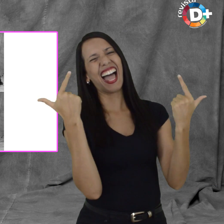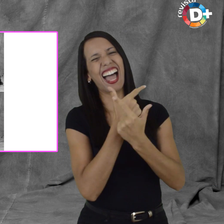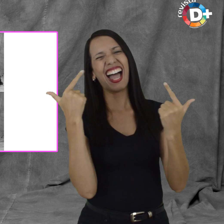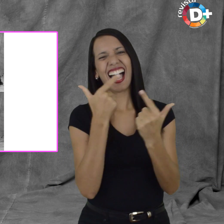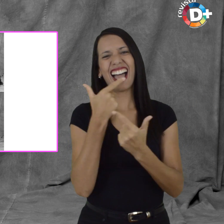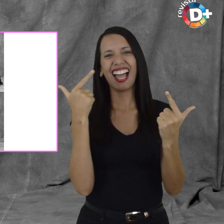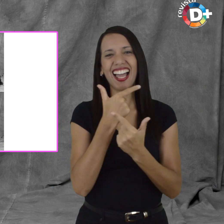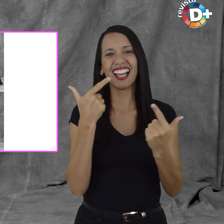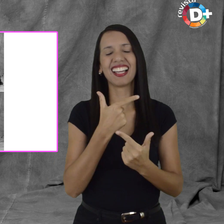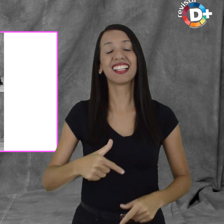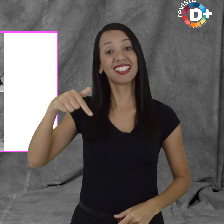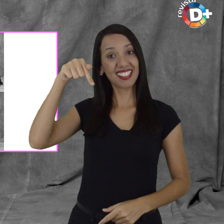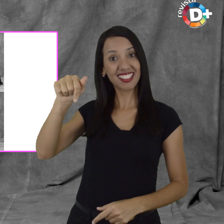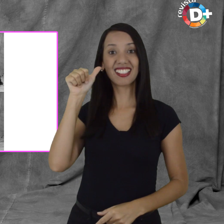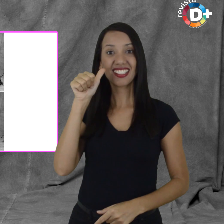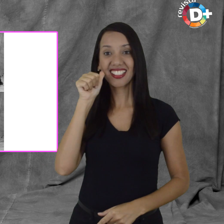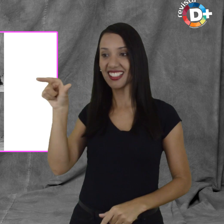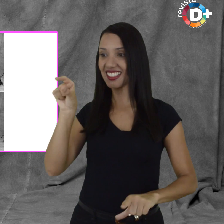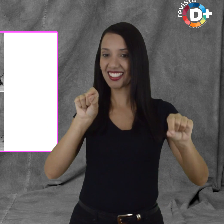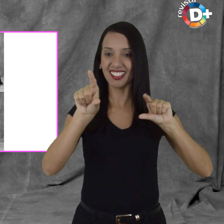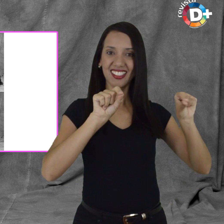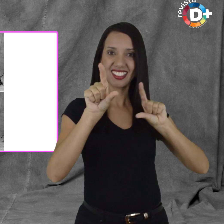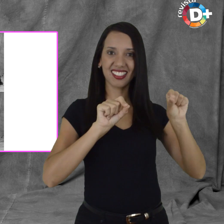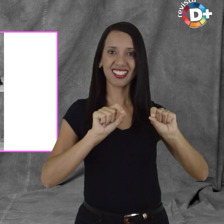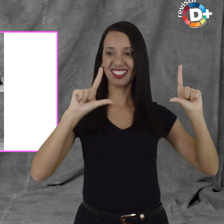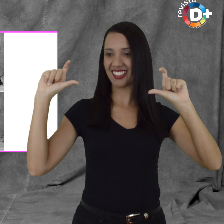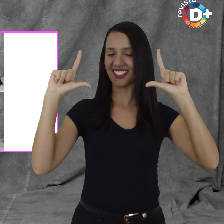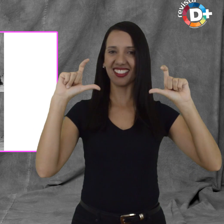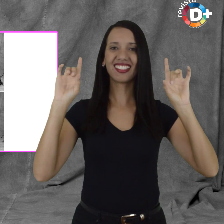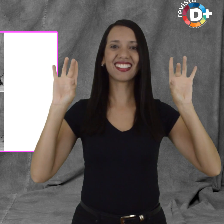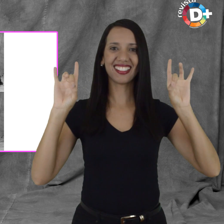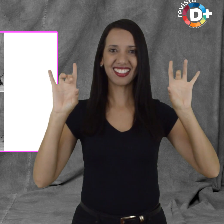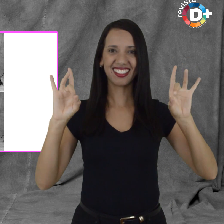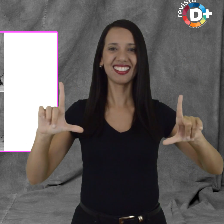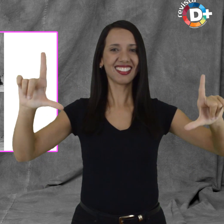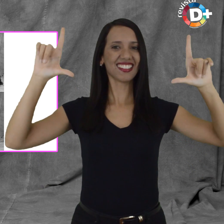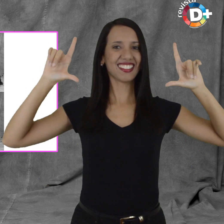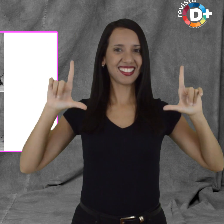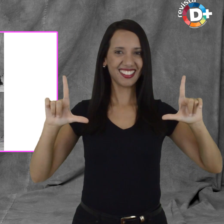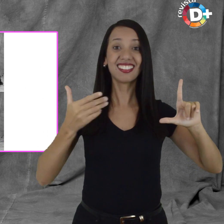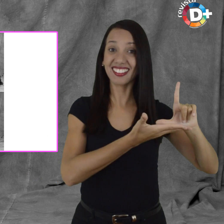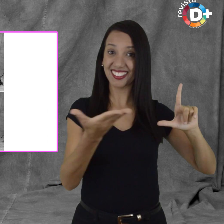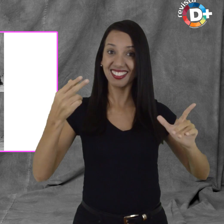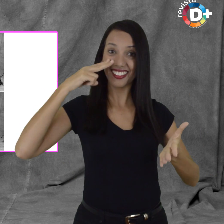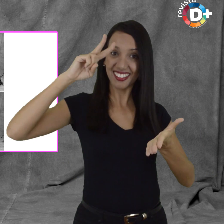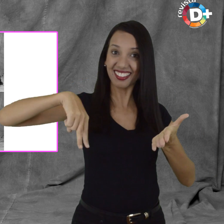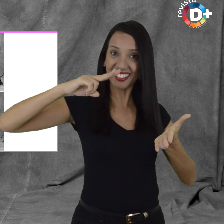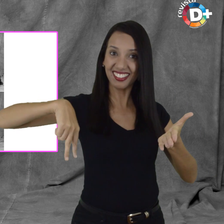selecionadas para a especialíssima reportagem de capa são, caro leitor, grandes personagens